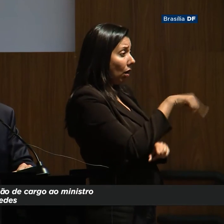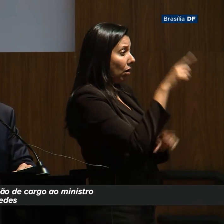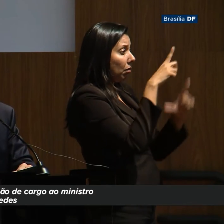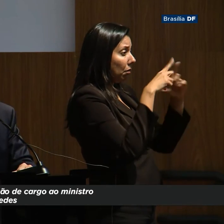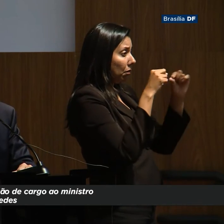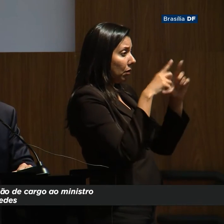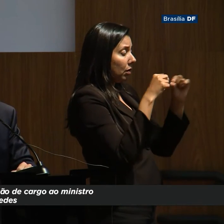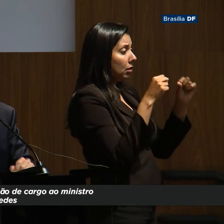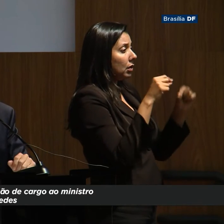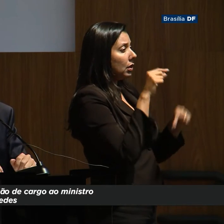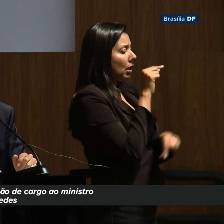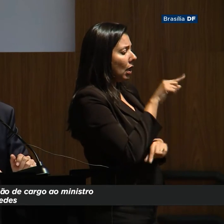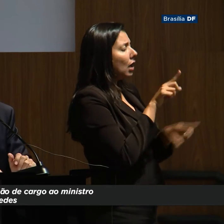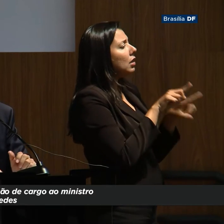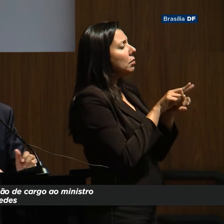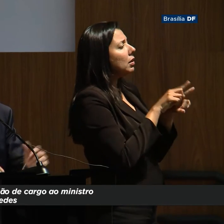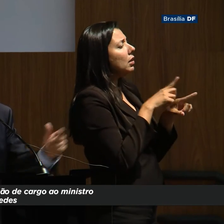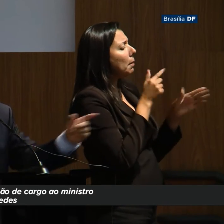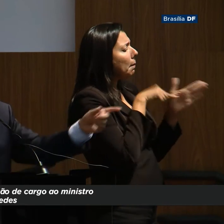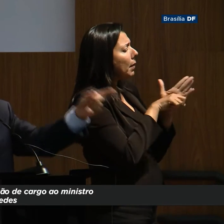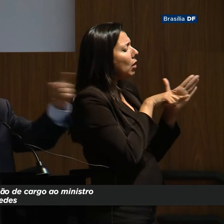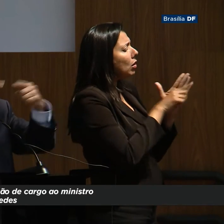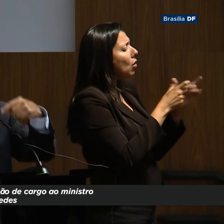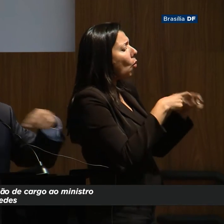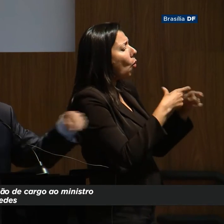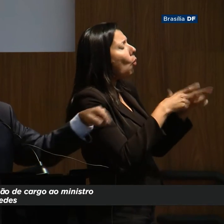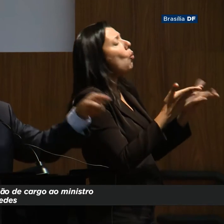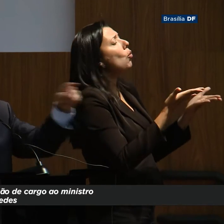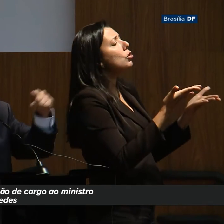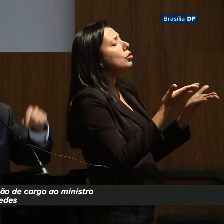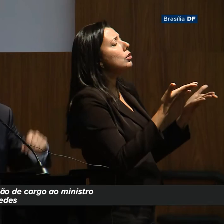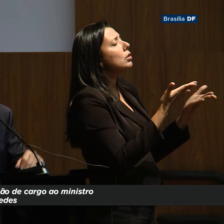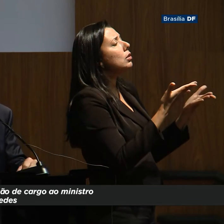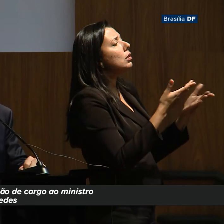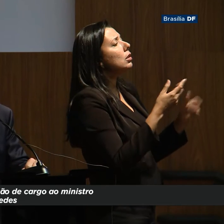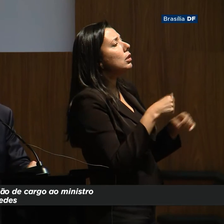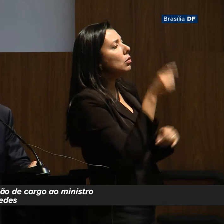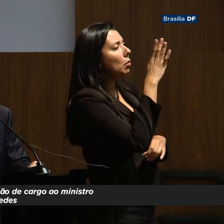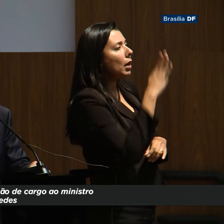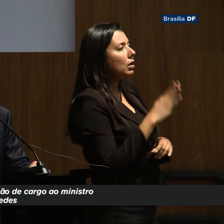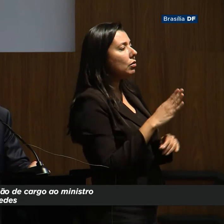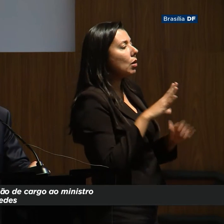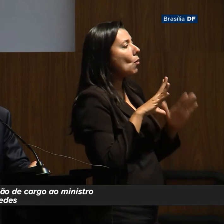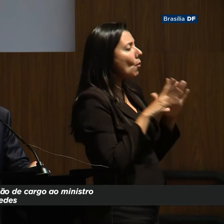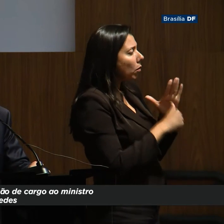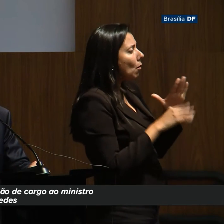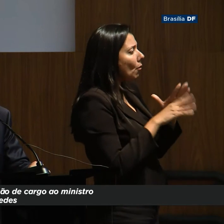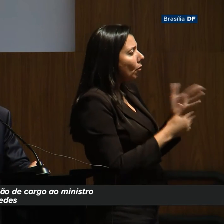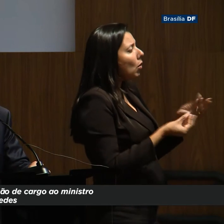seguinte, lá embaixo estão perguntando onde estávamos enquanto o Brasil era saqueado.